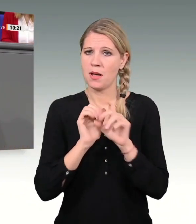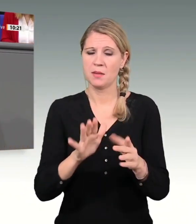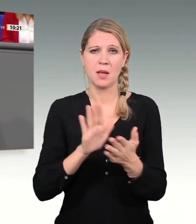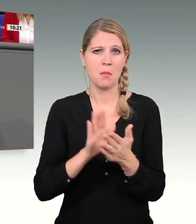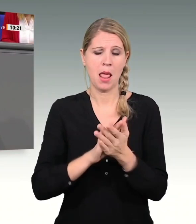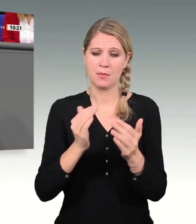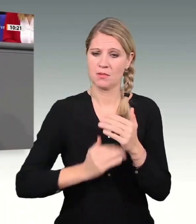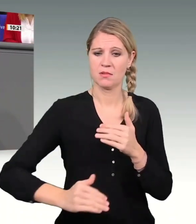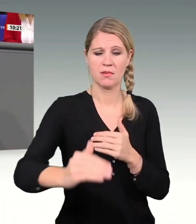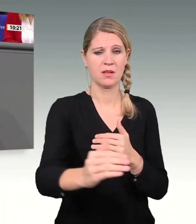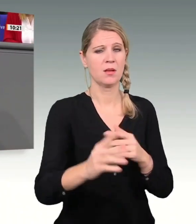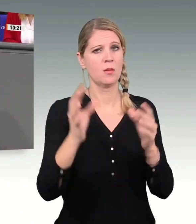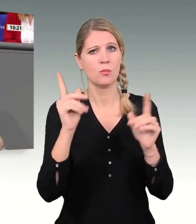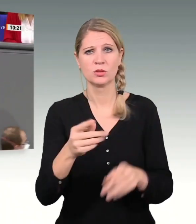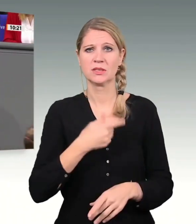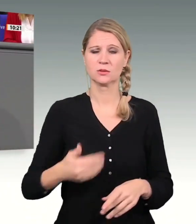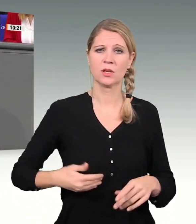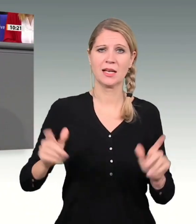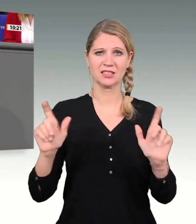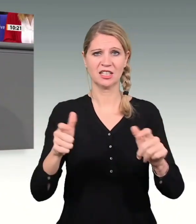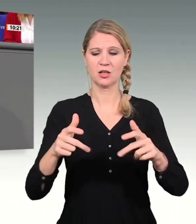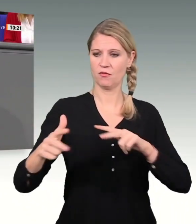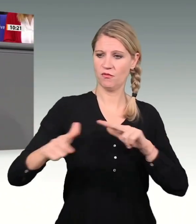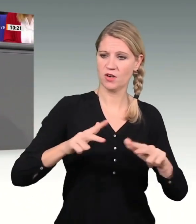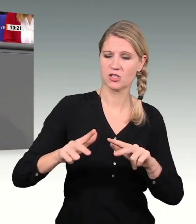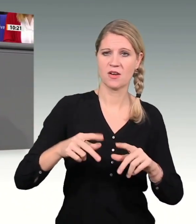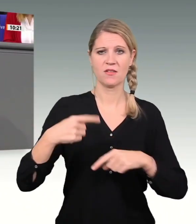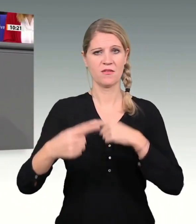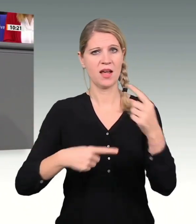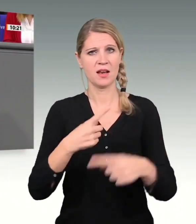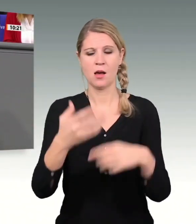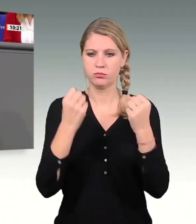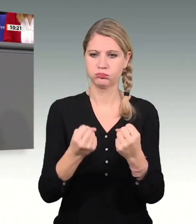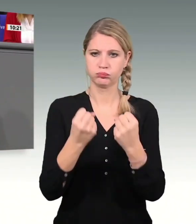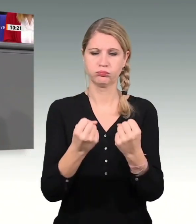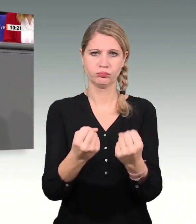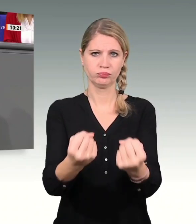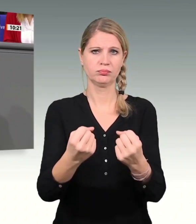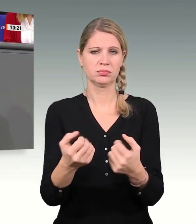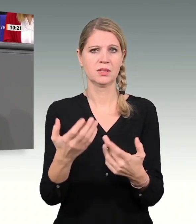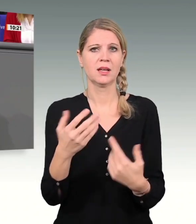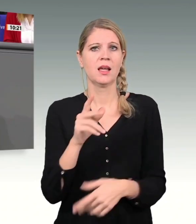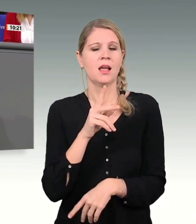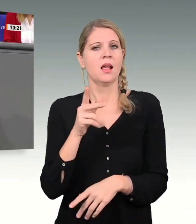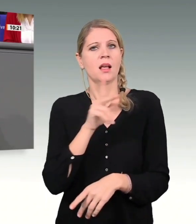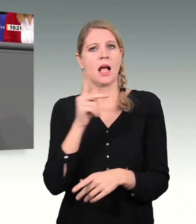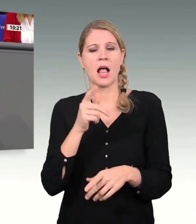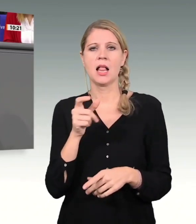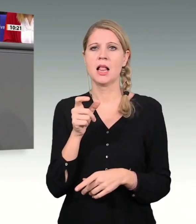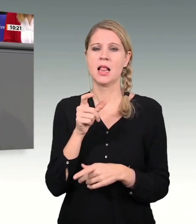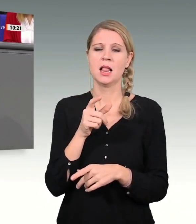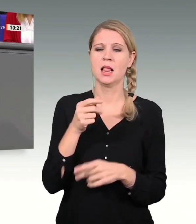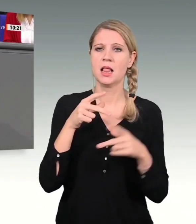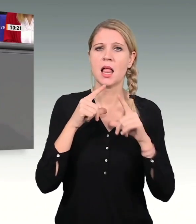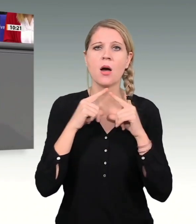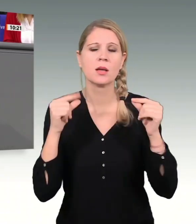wir müssen Gesundheit, Gesellschaft, Wirtschaft weiter stabilisieren. Während Karl Lauterbach gerade ausreichend Impfstoff für die